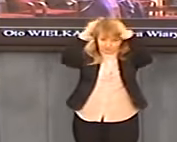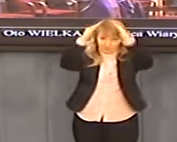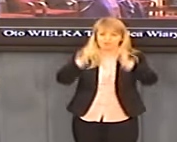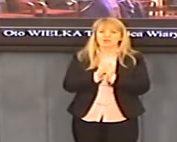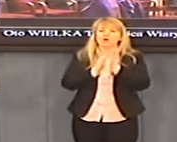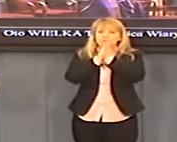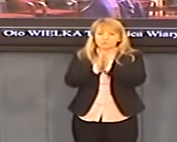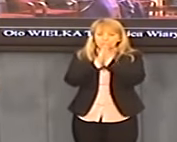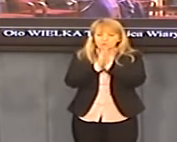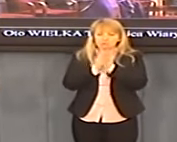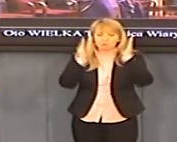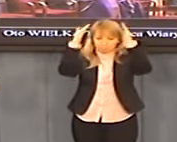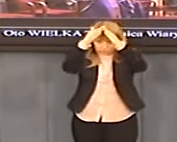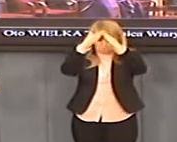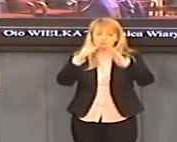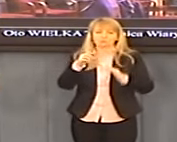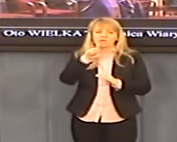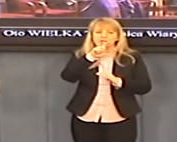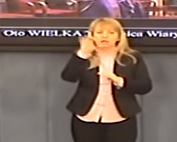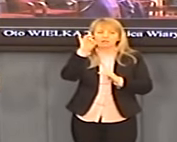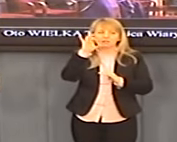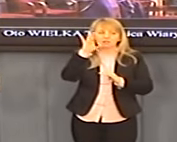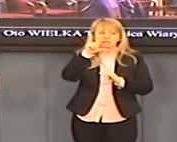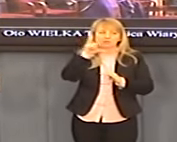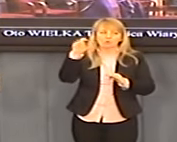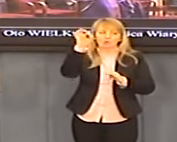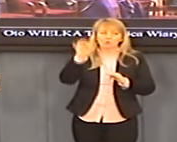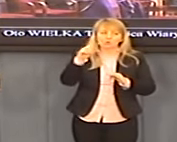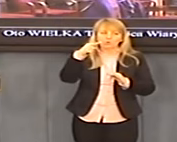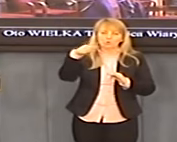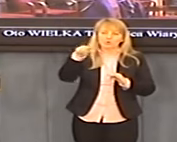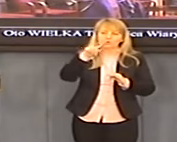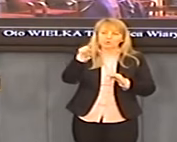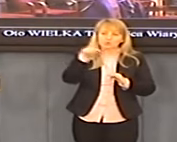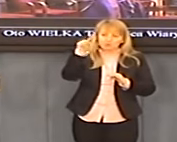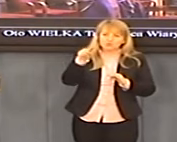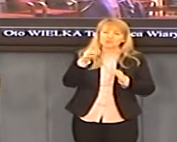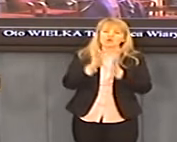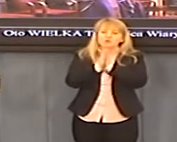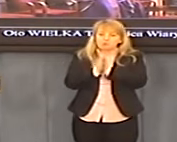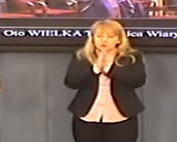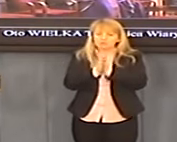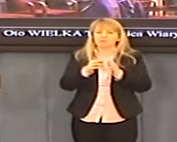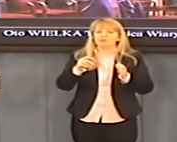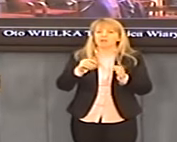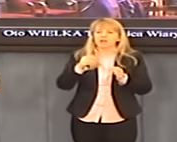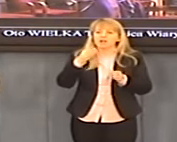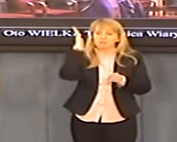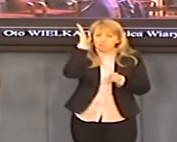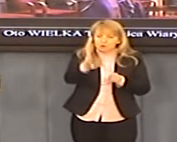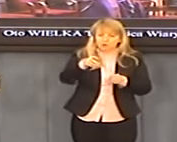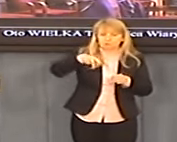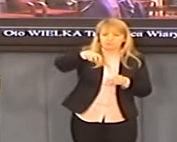drogą, nie poniżaj, nie upokarzaj, nie znęcaj się nad swoimi duchownymi. Oni ci ślubowali posłuszeństwo, ale godność ludzka jest